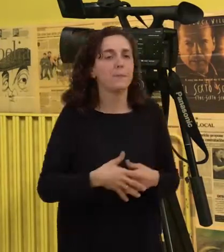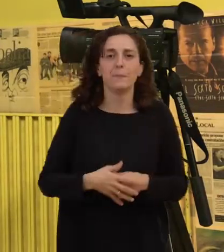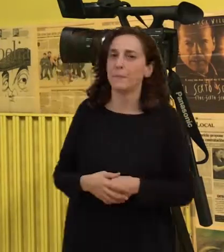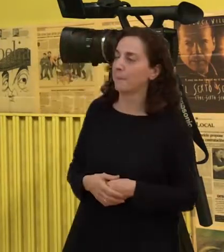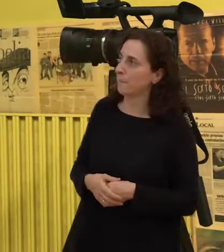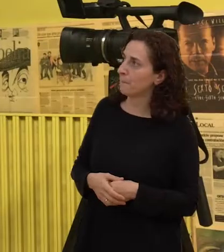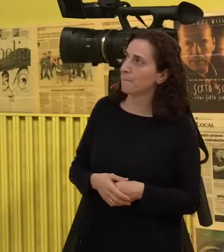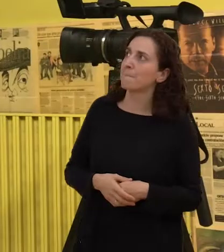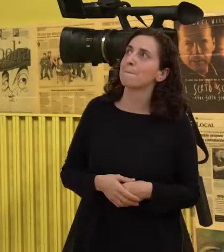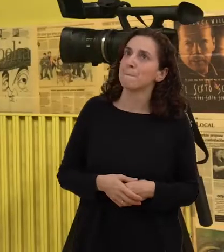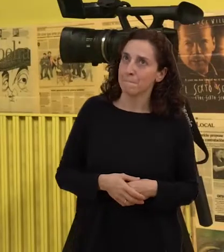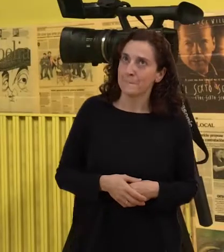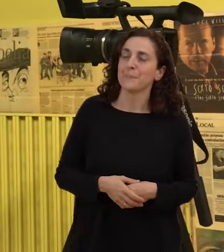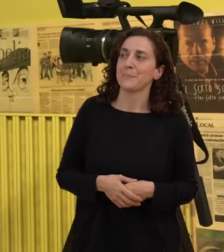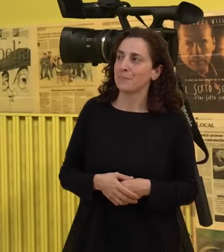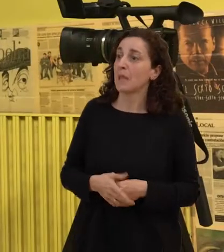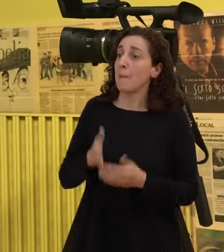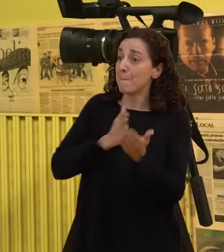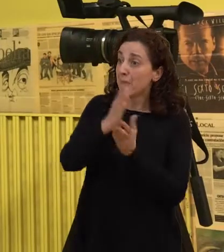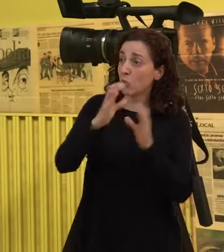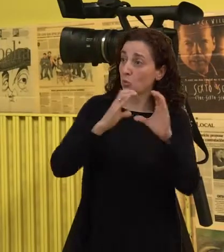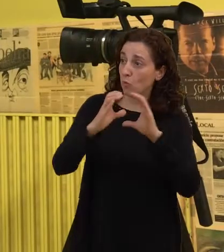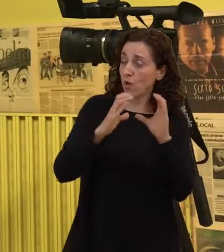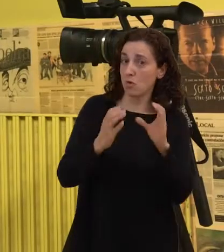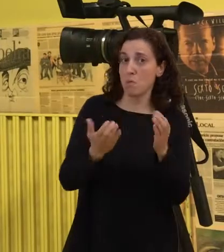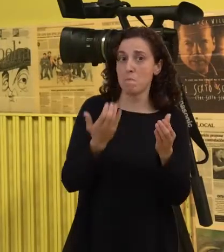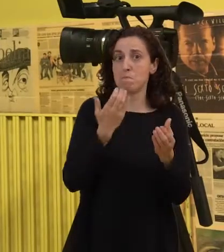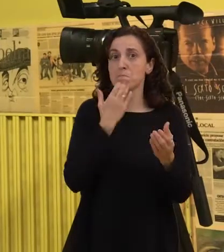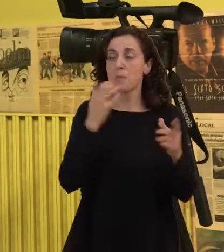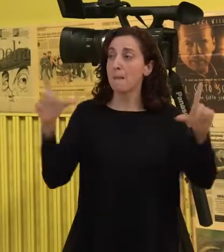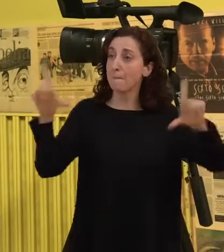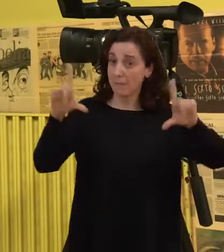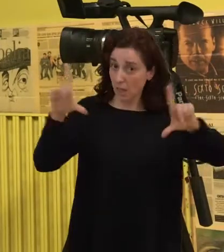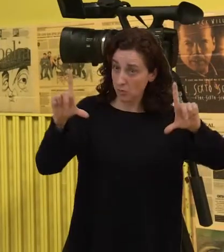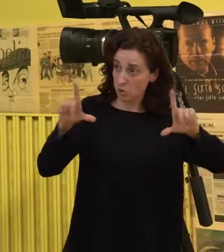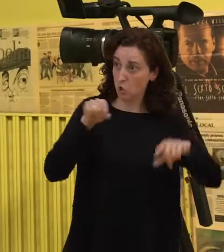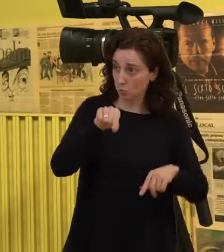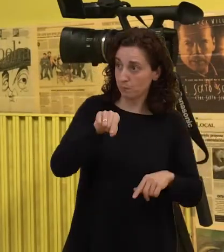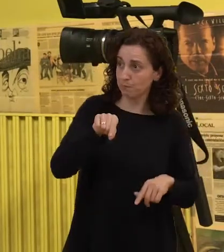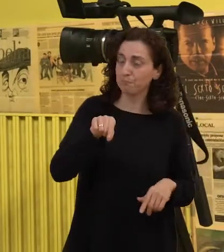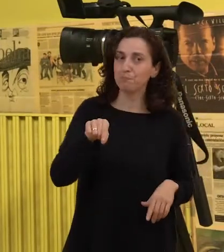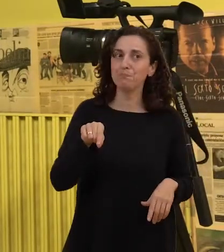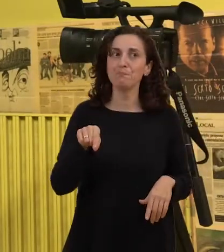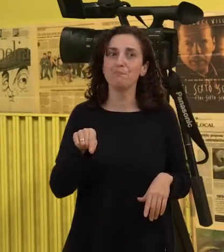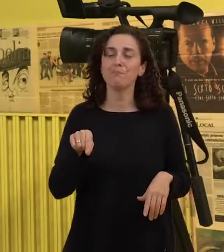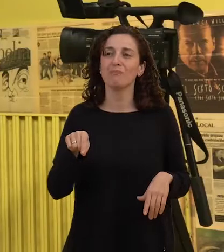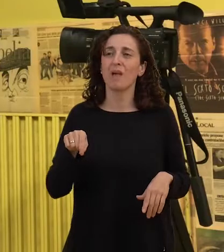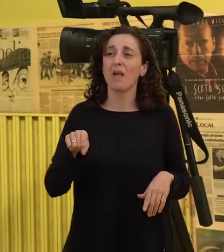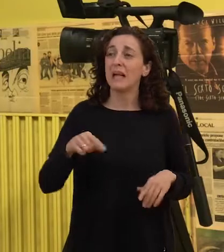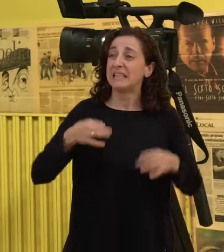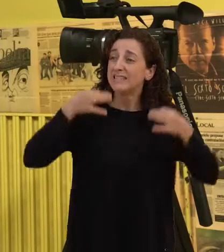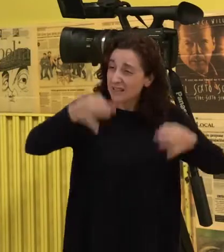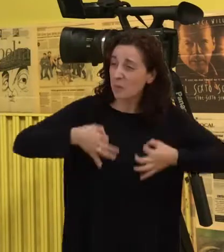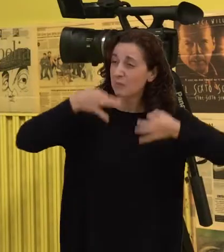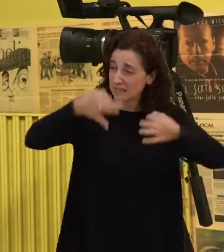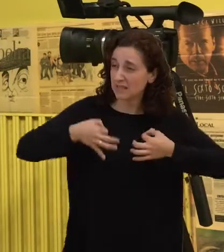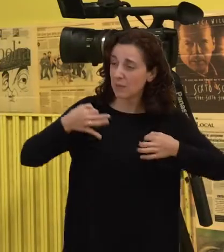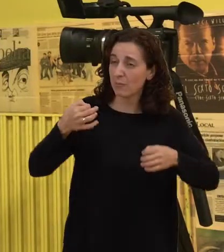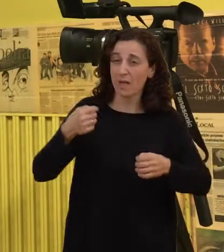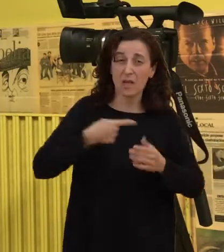Pues, en los medios de comunicación, en la televisión, aunque no aparece todas las veces que queremos y todo